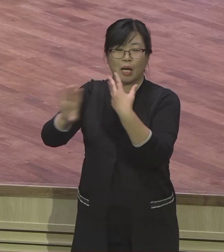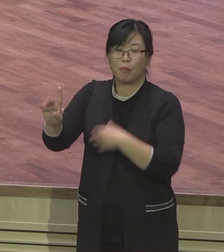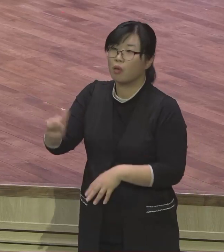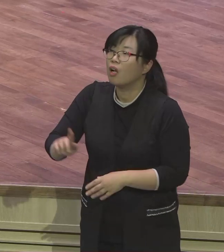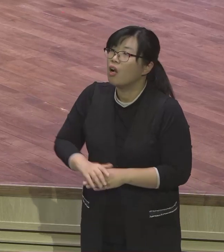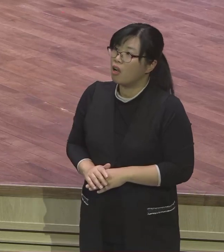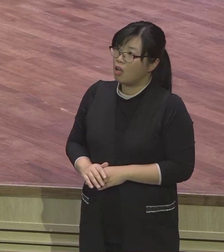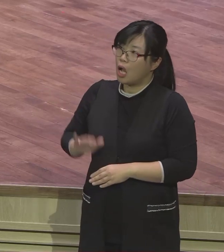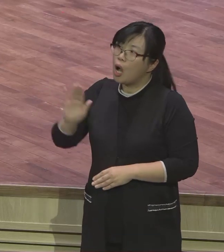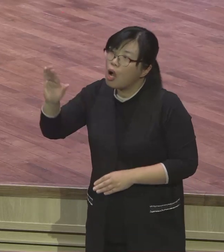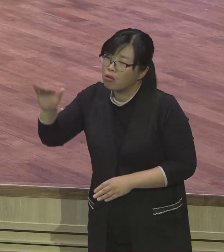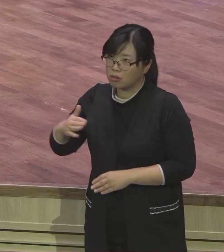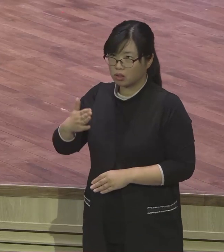이렇게 거짓말을 둘러대었어요.